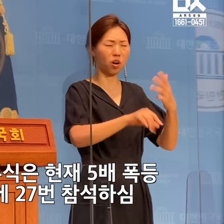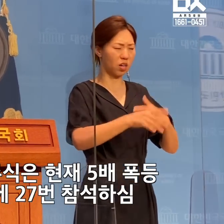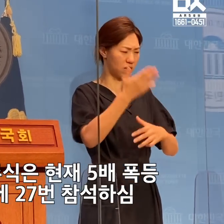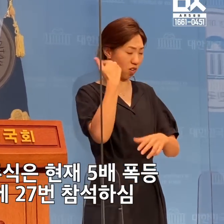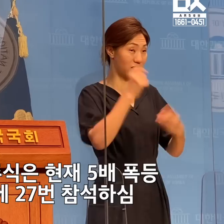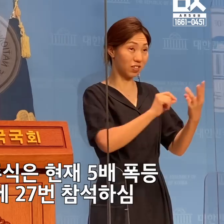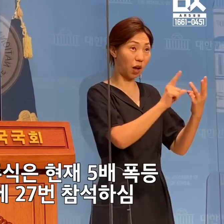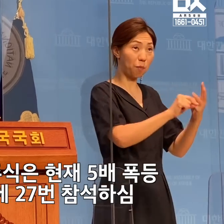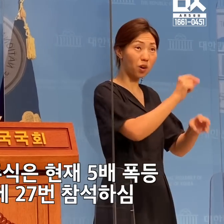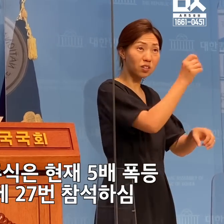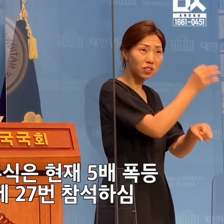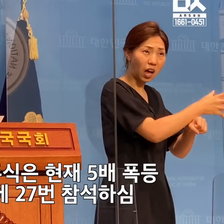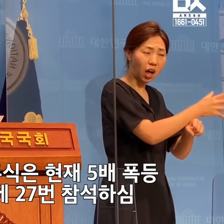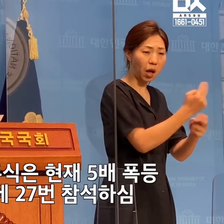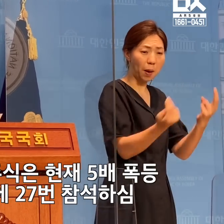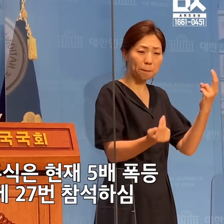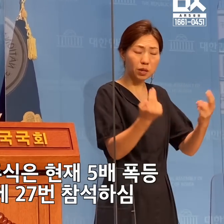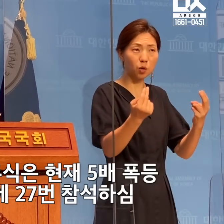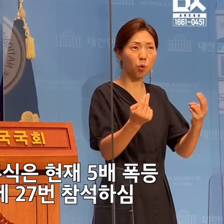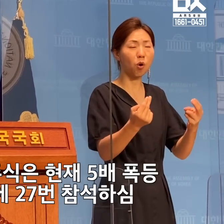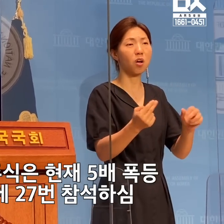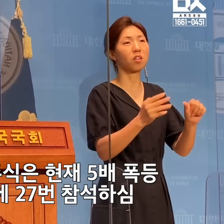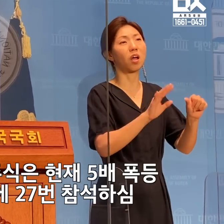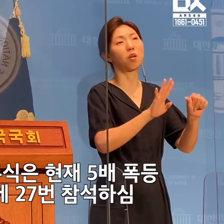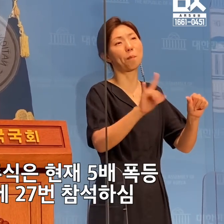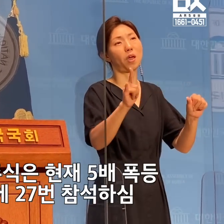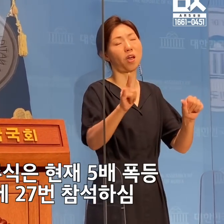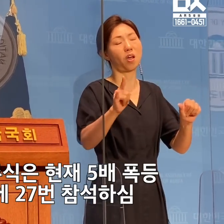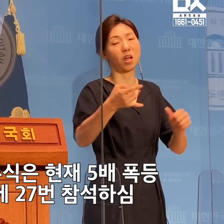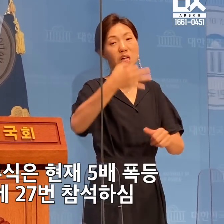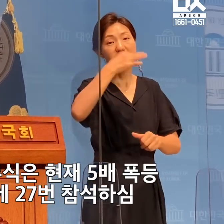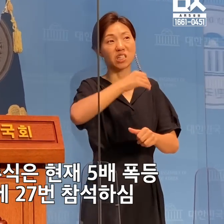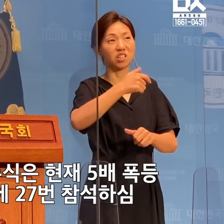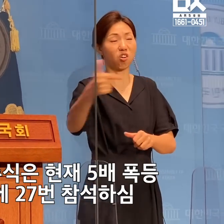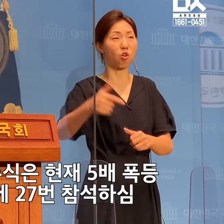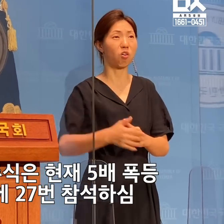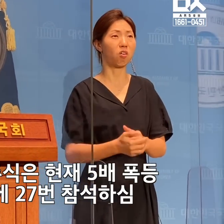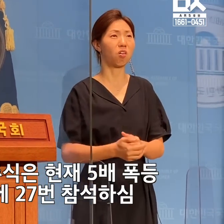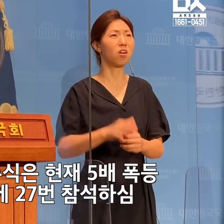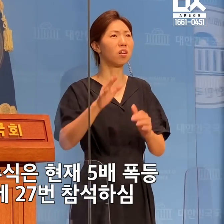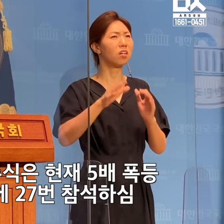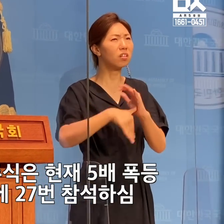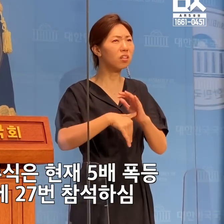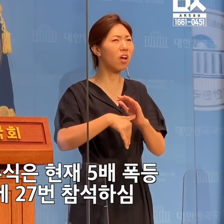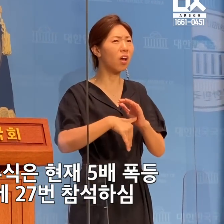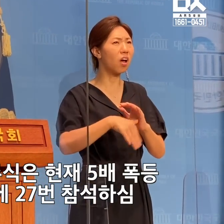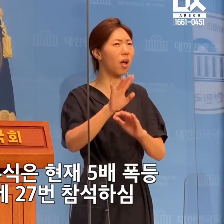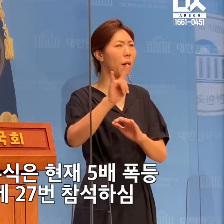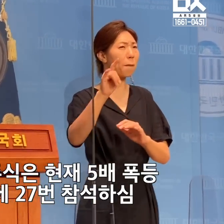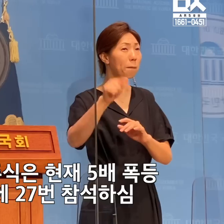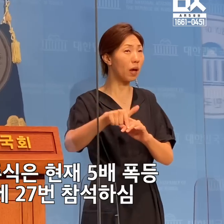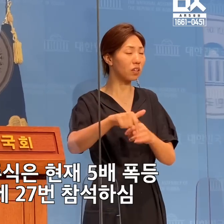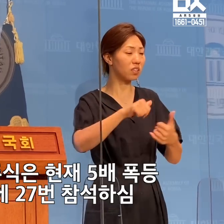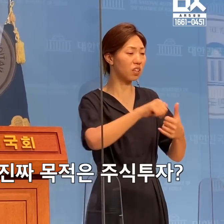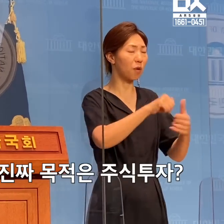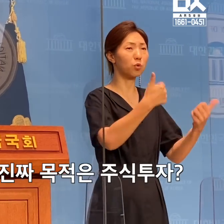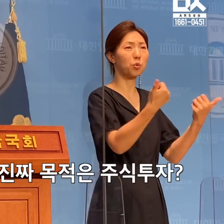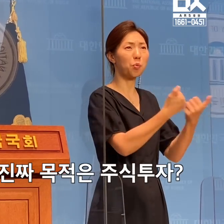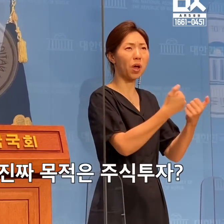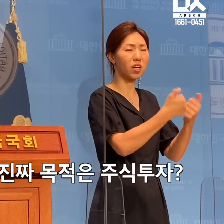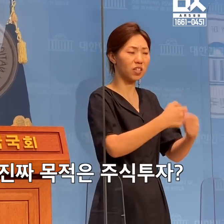폭등했고 백청장은 그 사이 백신 관련 국가자문위에 27차례 참석했습니다.